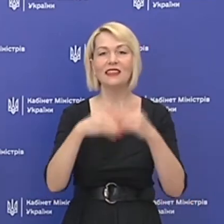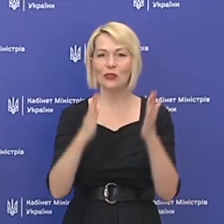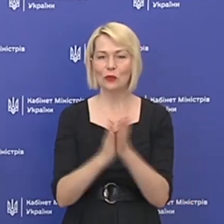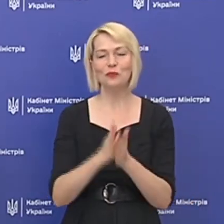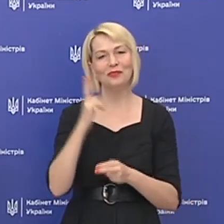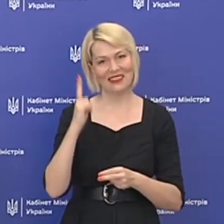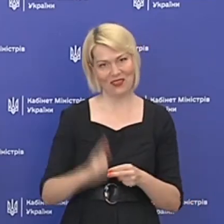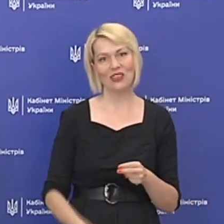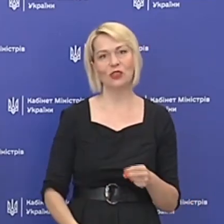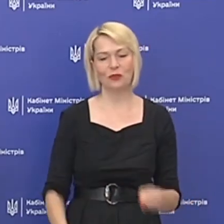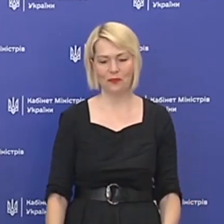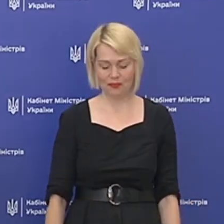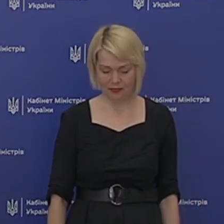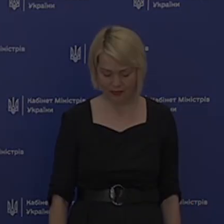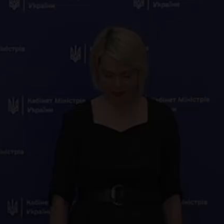брифінг завершений.